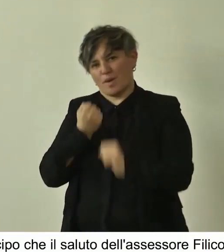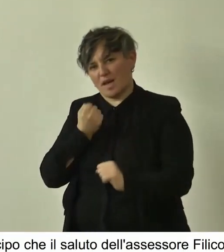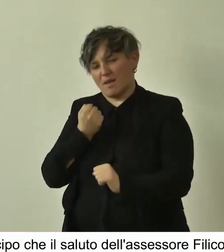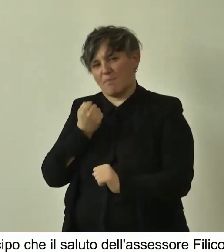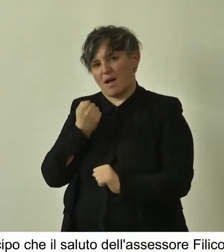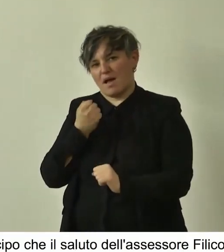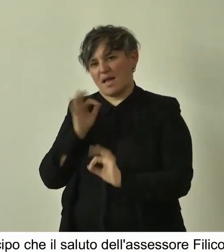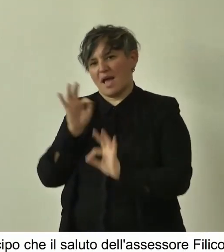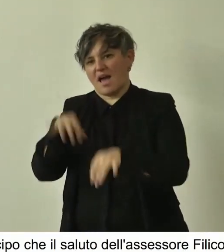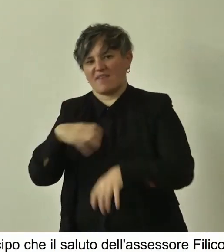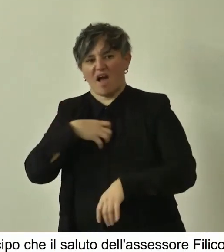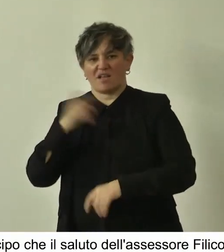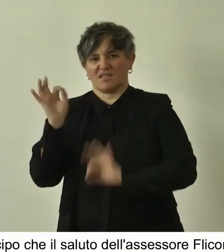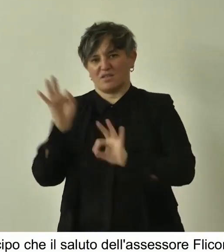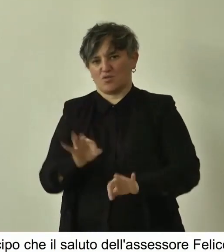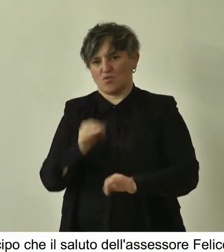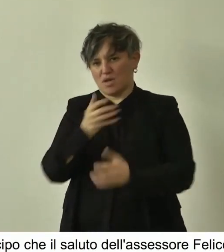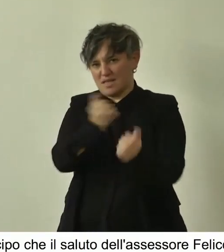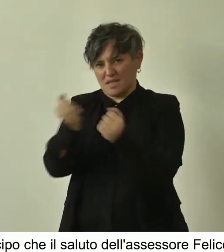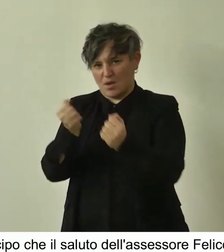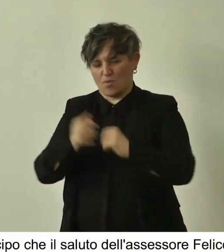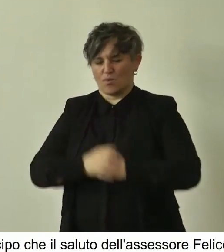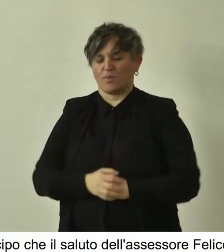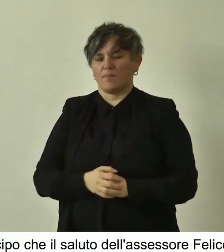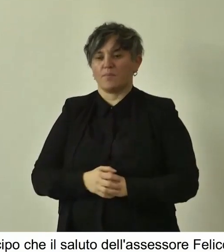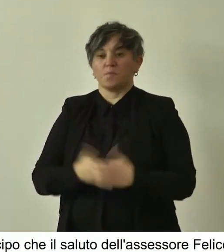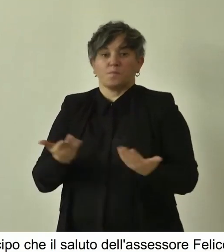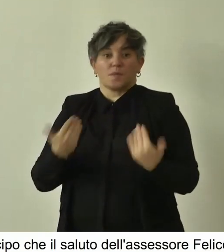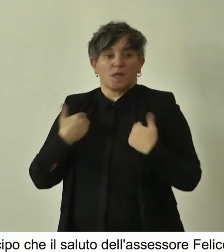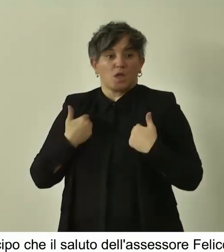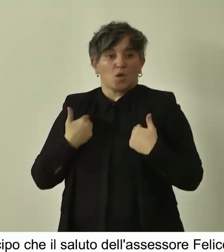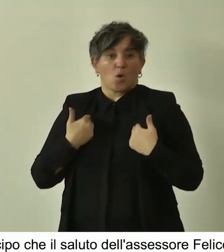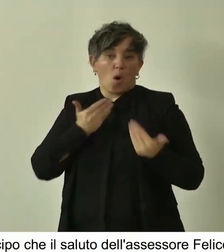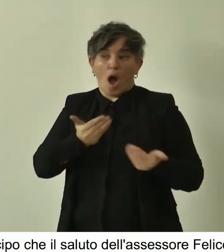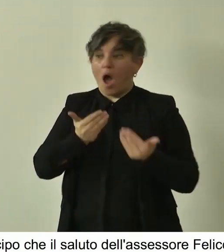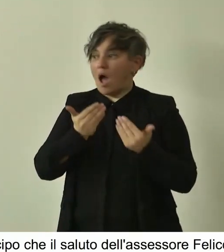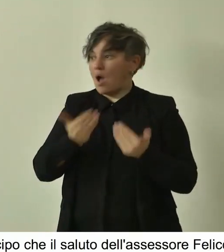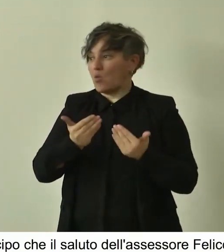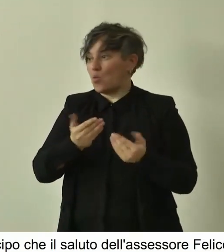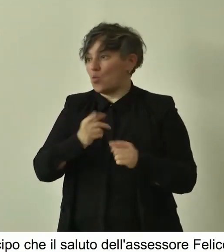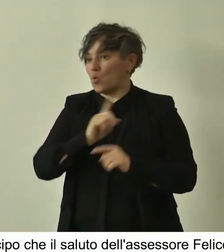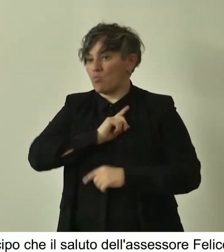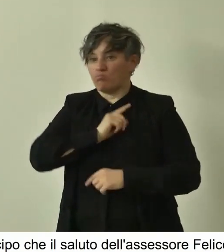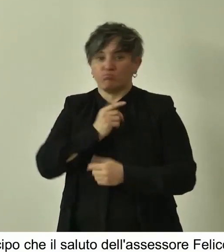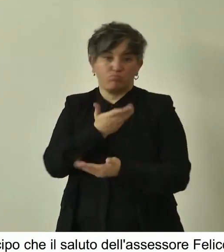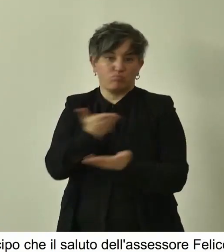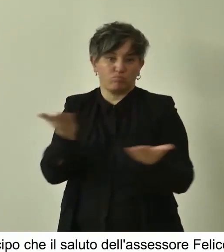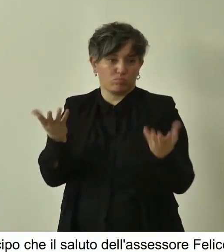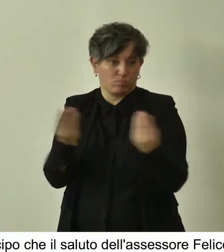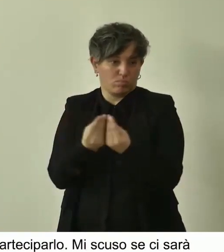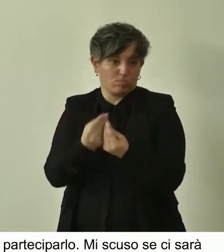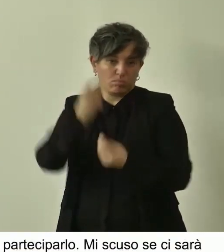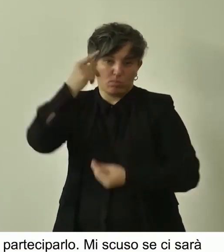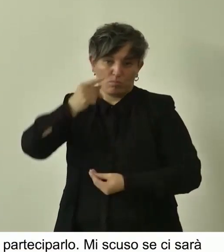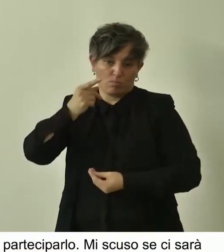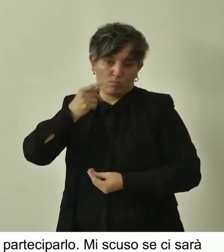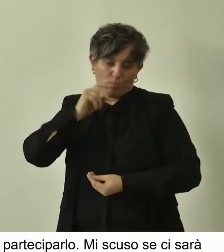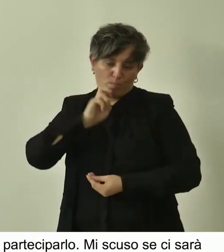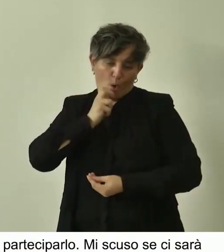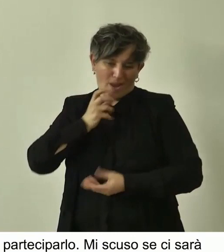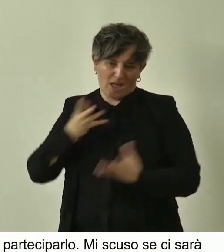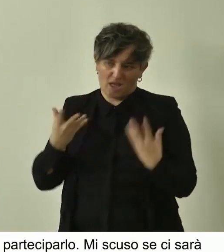durante qualche intervento intermedio. Quindi io davvero auguro a tutti di passare insieme questo pomeriggio